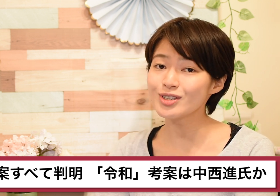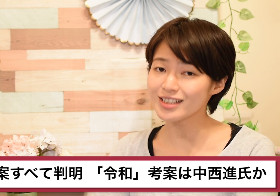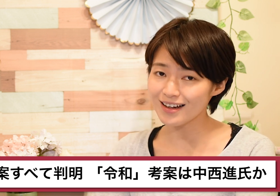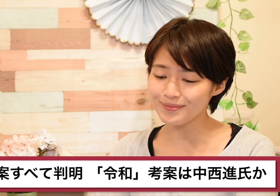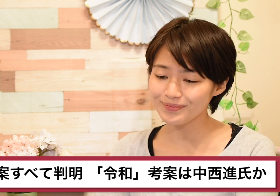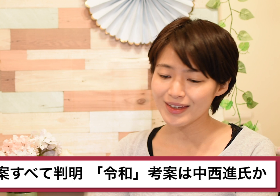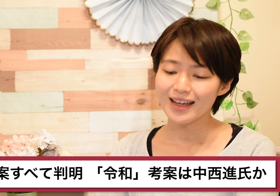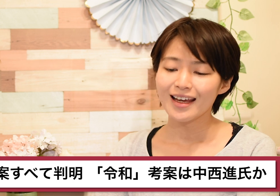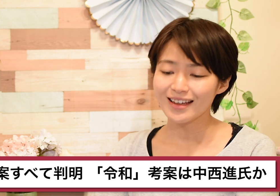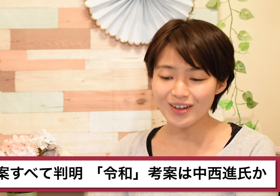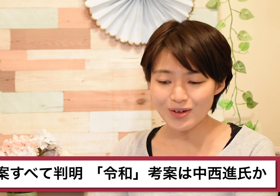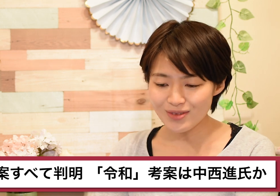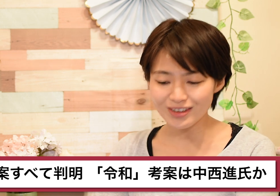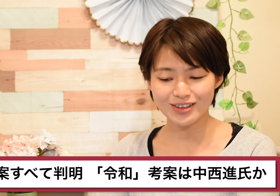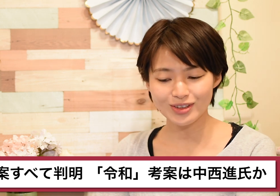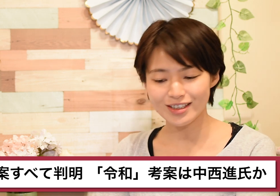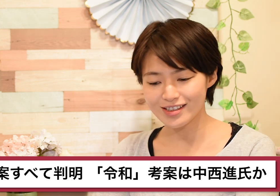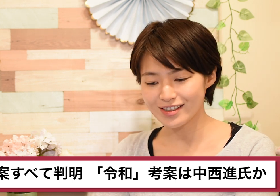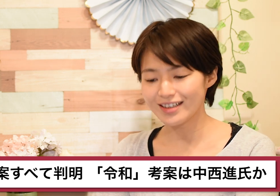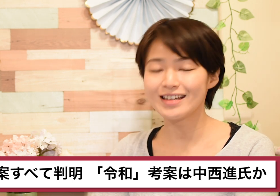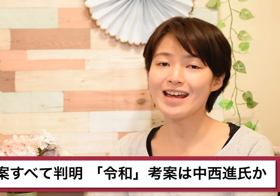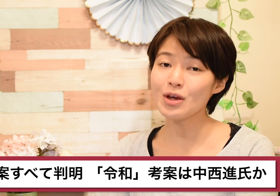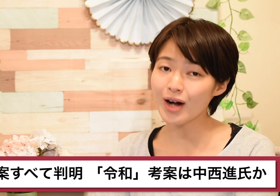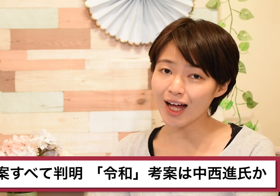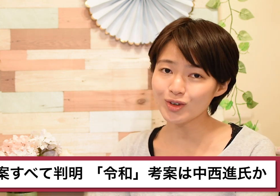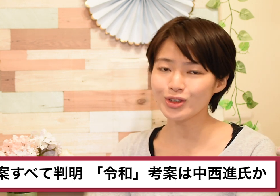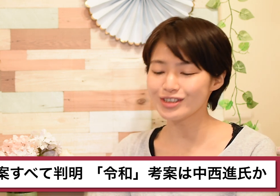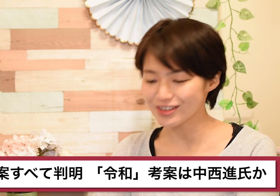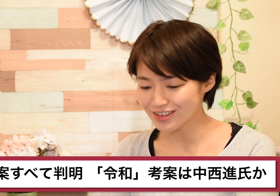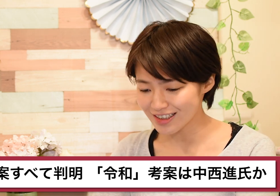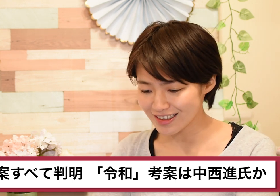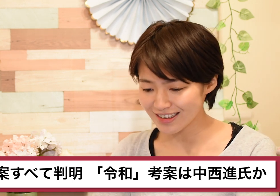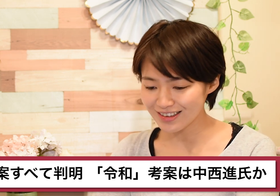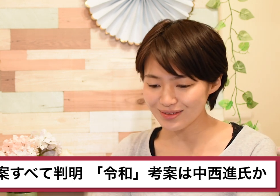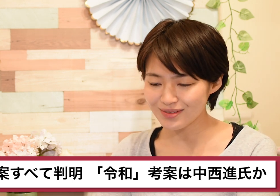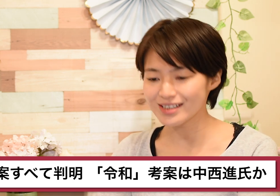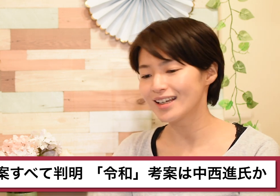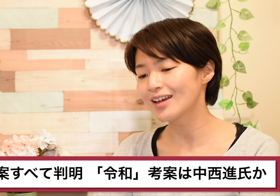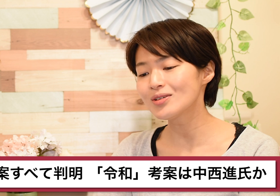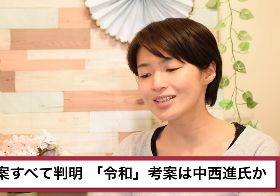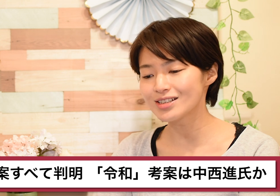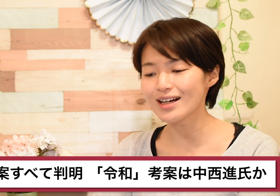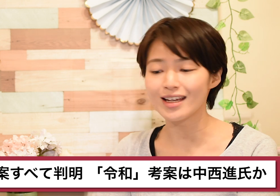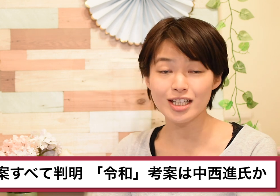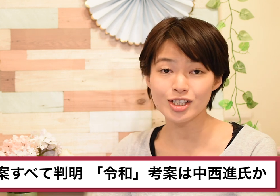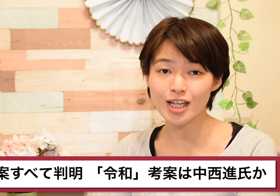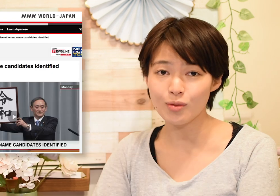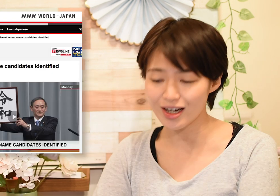むしか今日も昨日に引き続き令和のニュースをお届けしていきたいと思います今日の記事はNHKワ